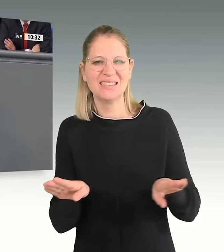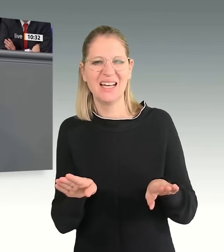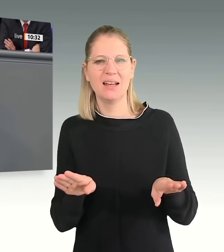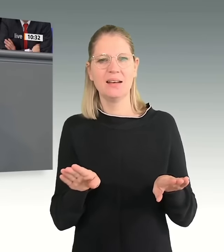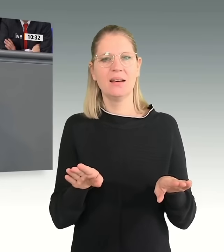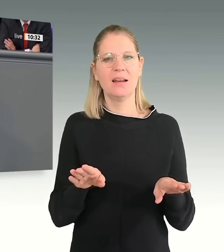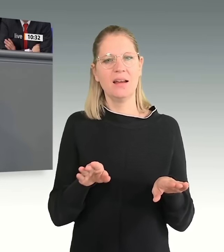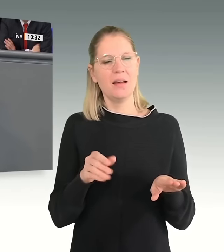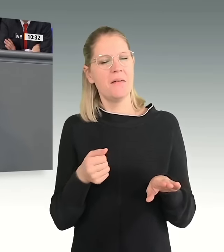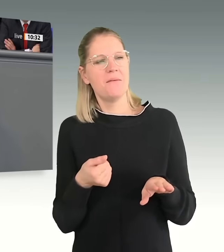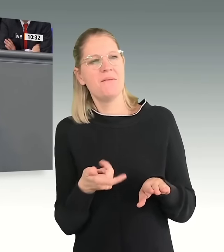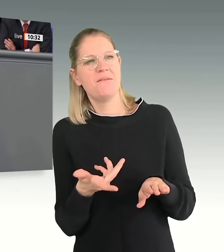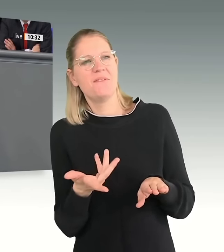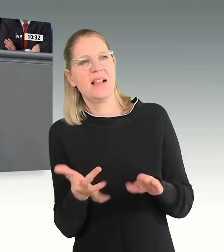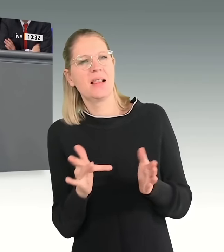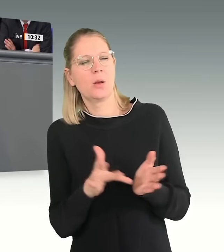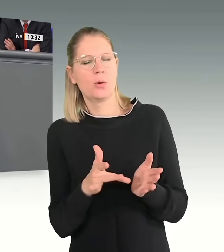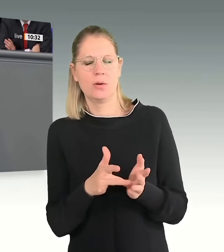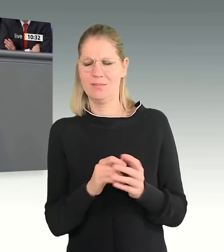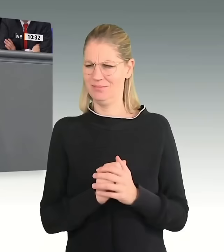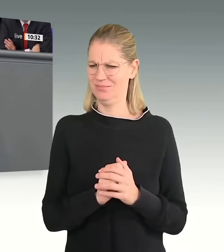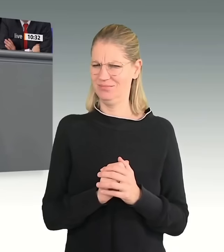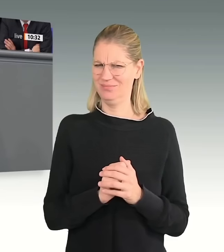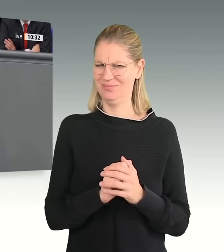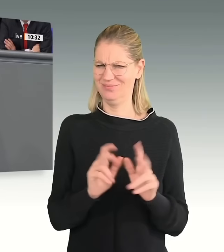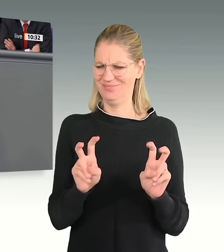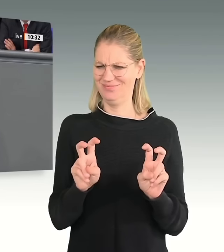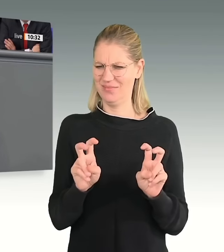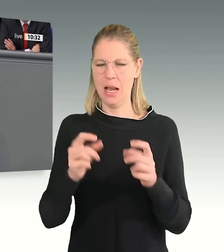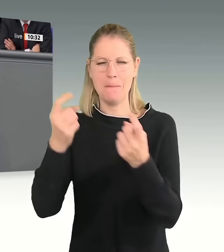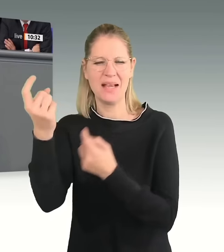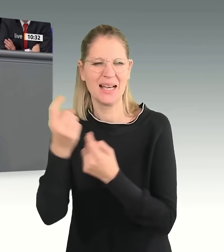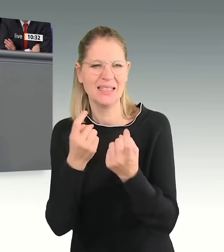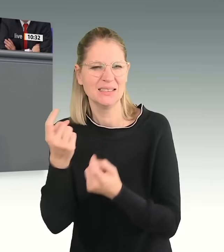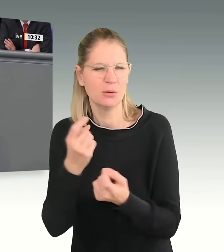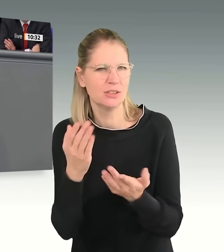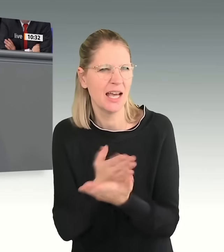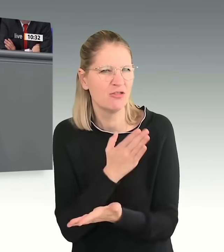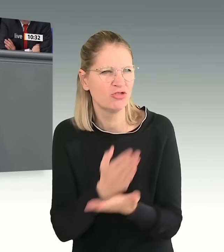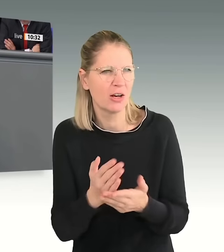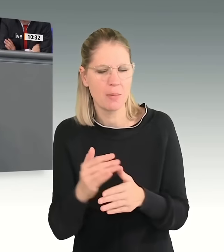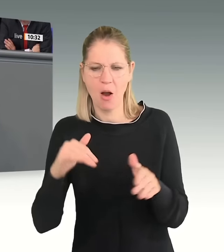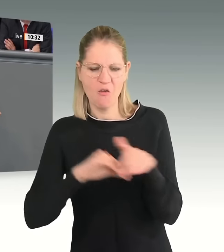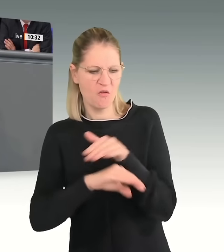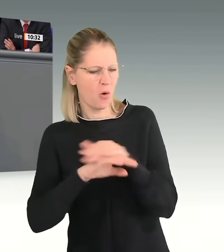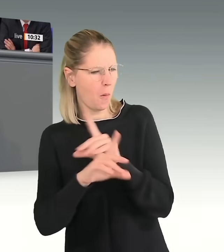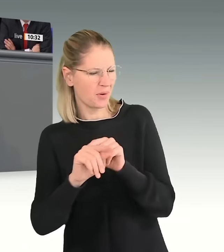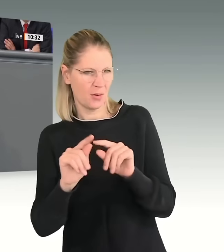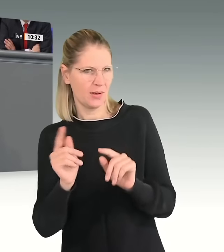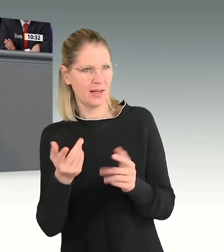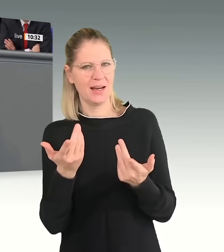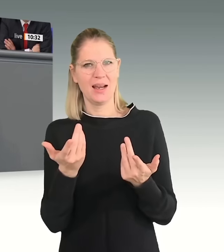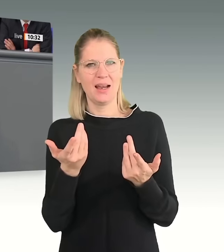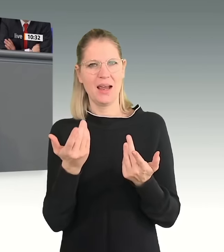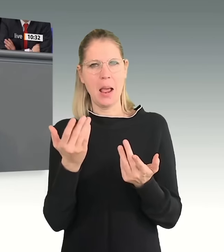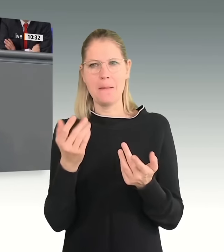Migrationsentscheidungen? Meine Damen und Herren, Asyl, Flucht ist keine Migrationsentscheidung. Flucht definiert nach der Genfer